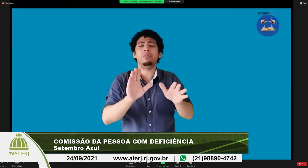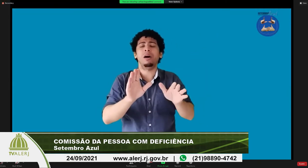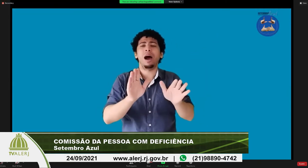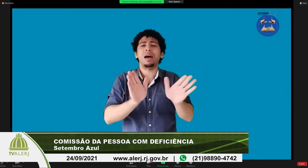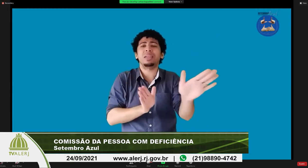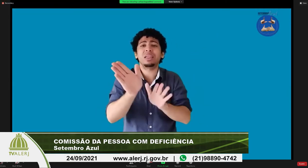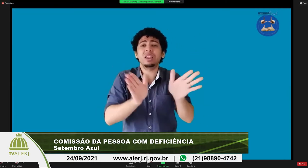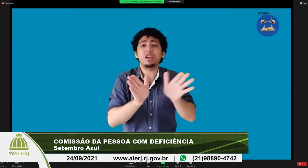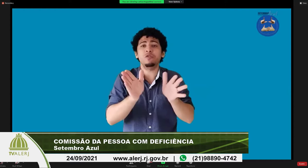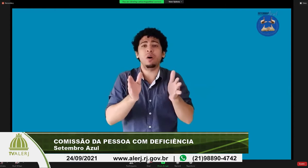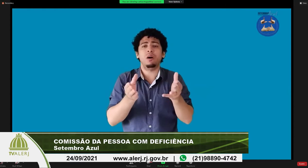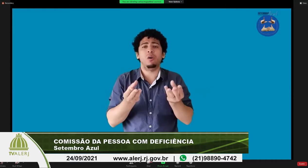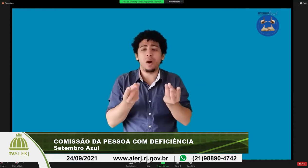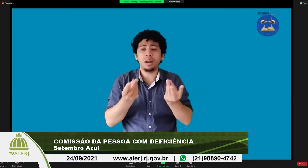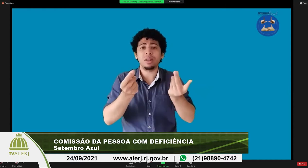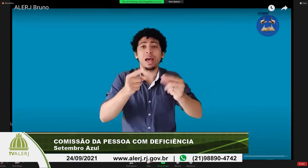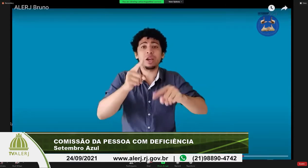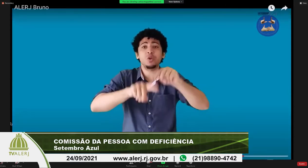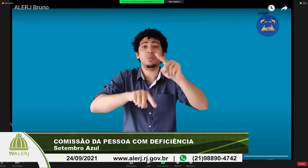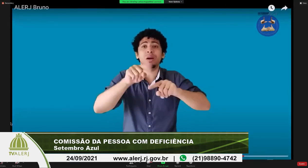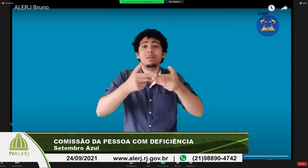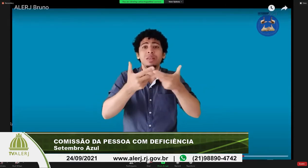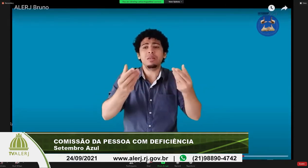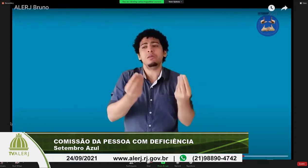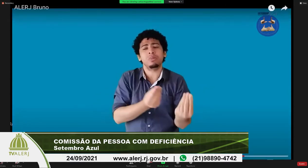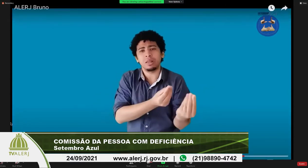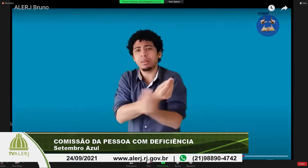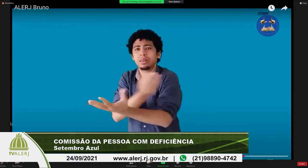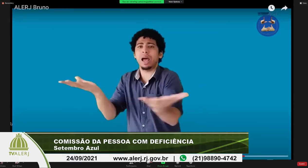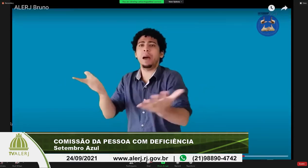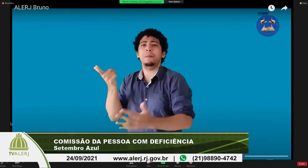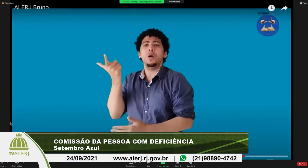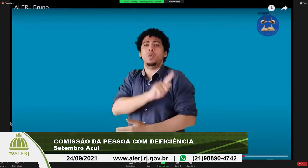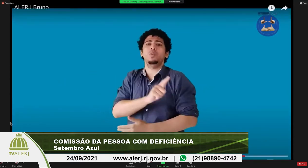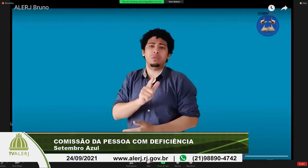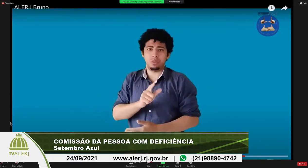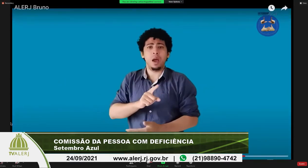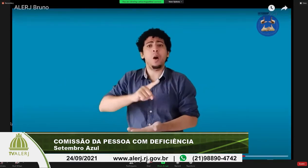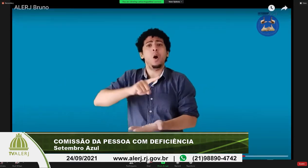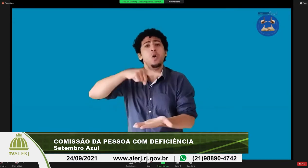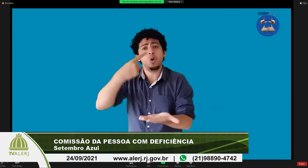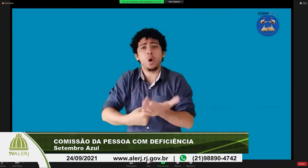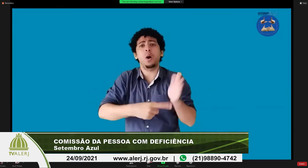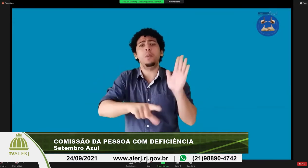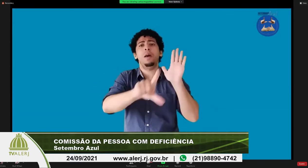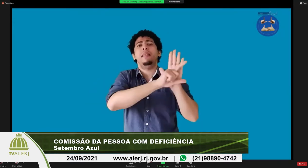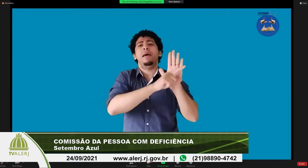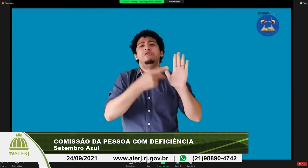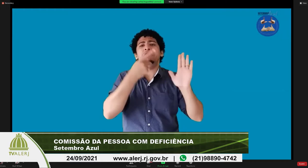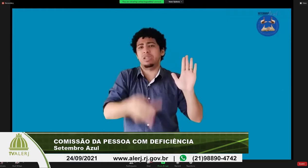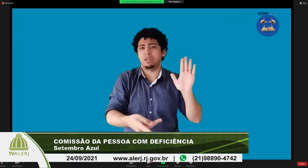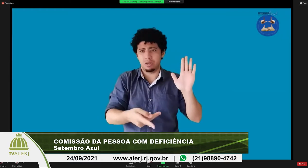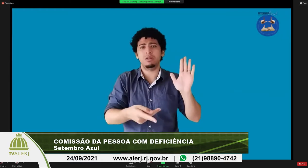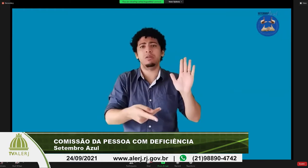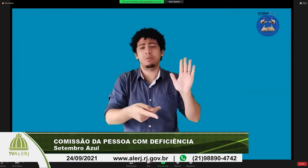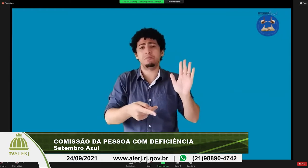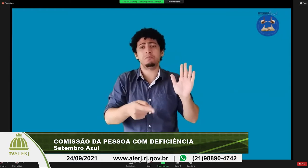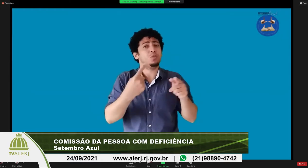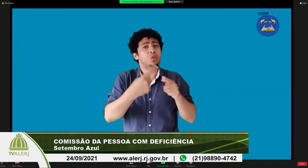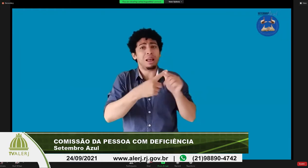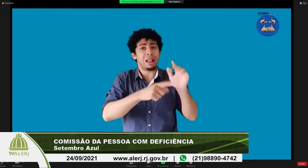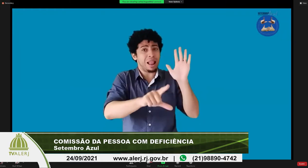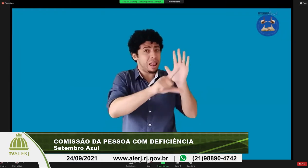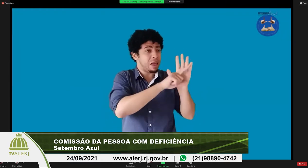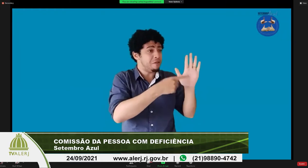trabalho possam oferecer acessibilidade possam oferecer ambientes de qualidade de um retorno para a sociedade do engajamento de nós